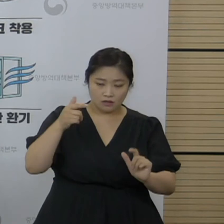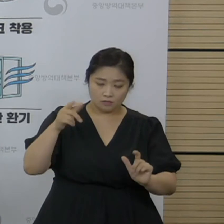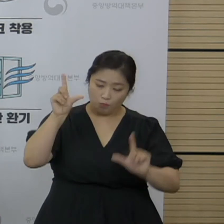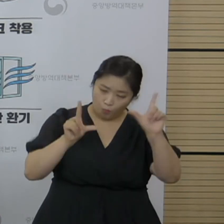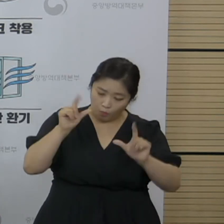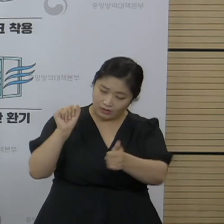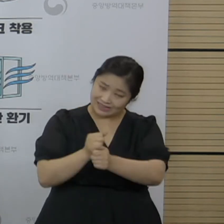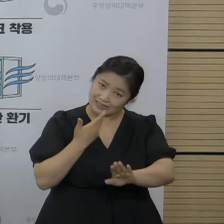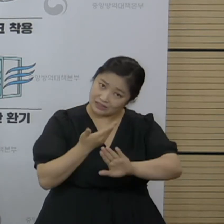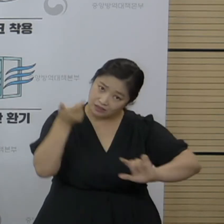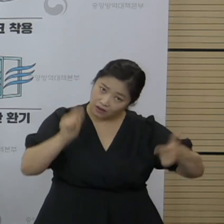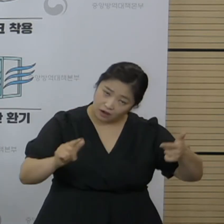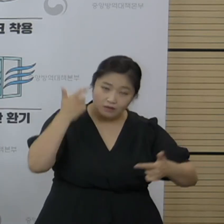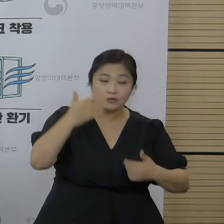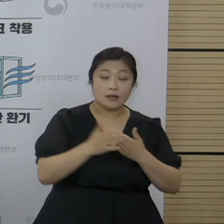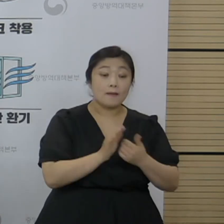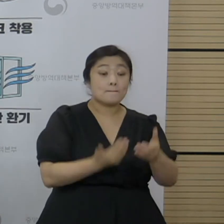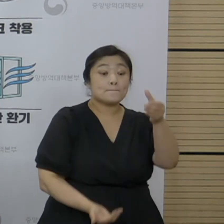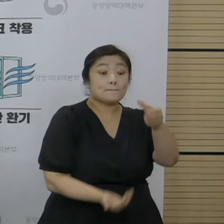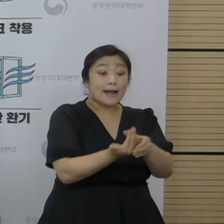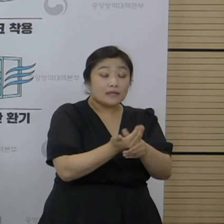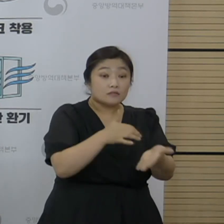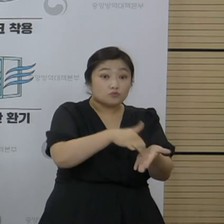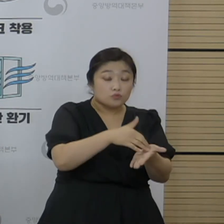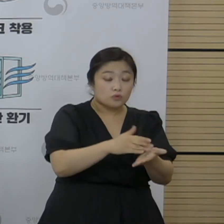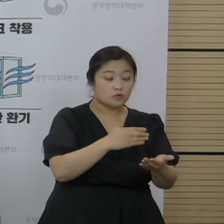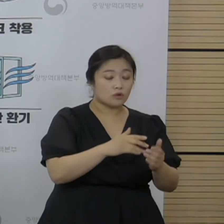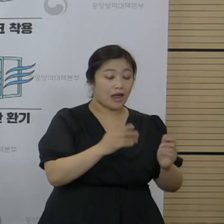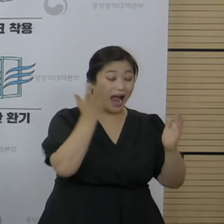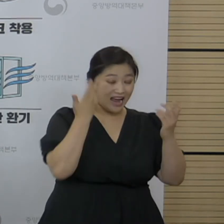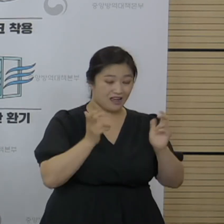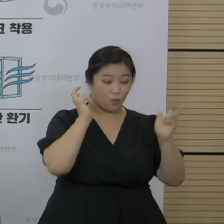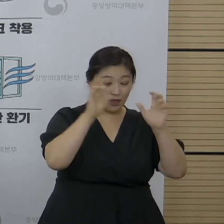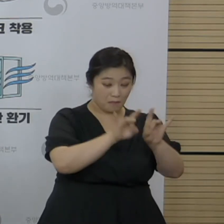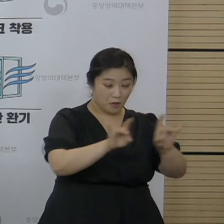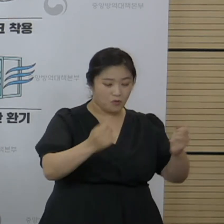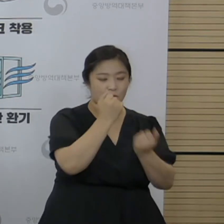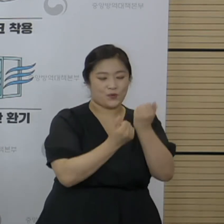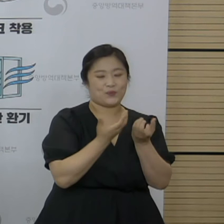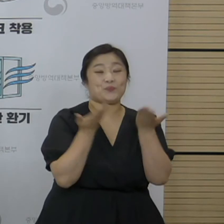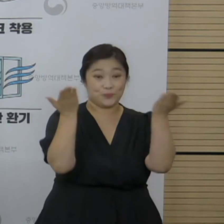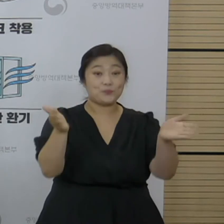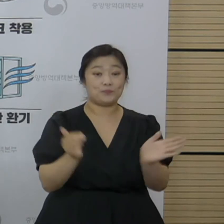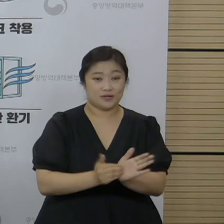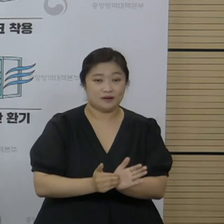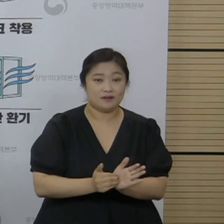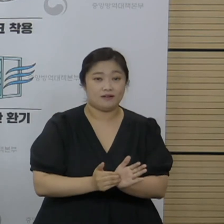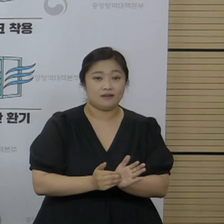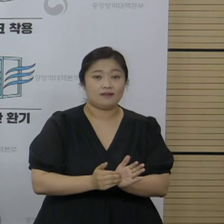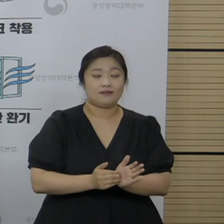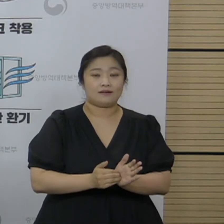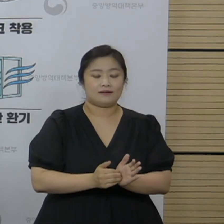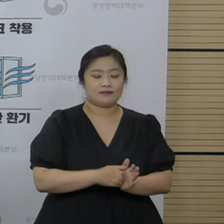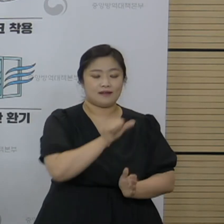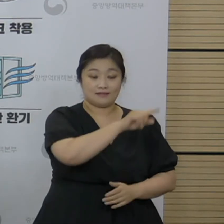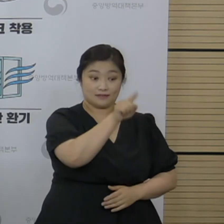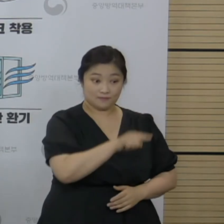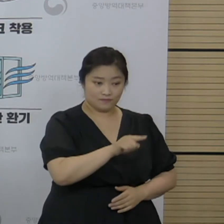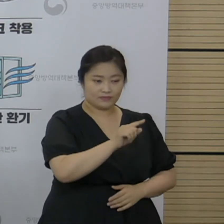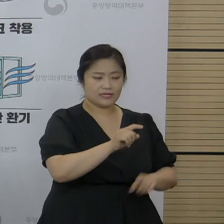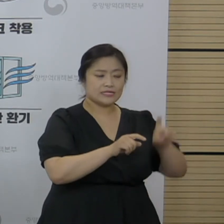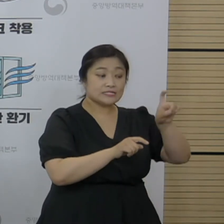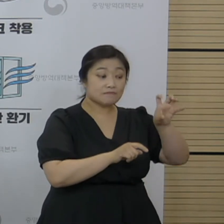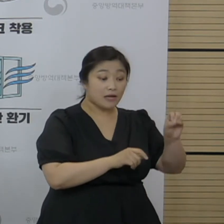가능하실지요? 네, 발생 규모는 백신 종류별로 방금 말씀드린 바 있습니다. 아스트라제네카는